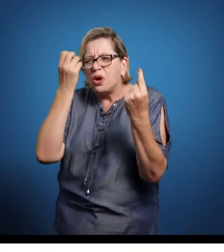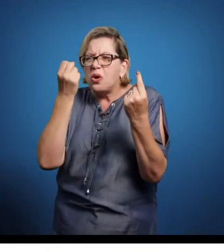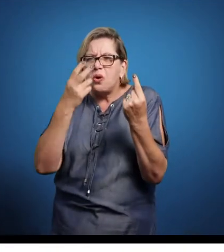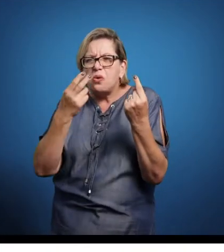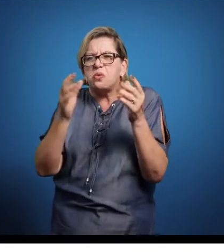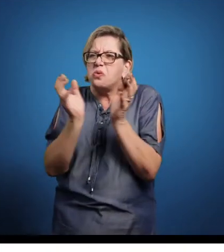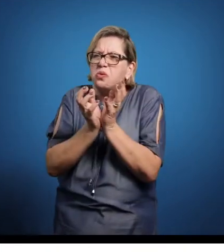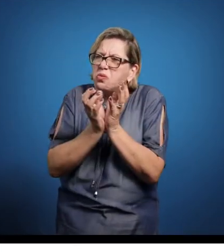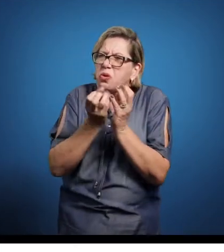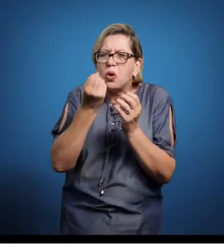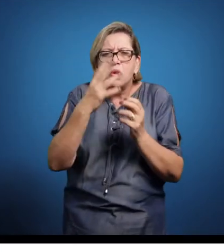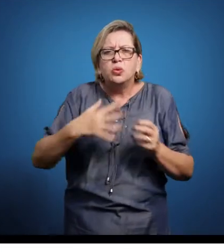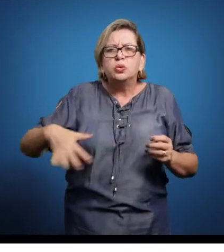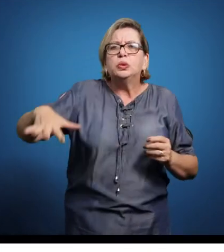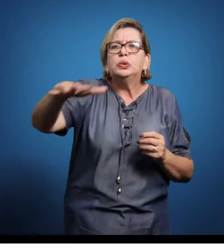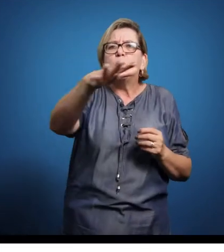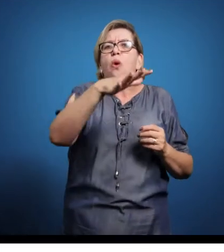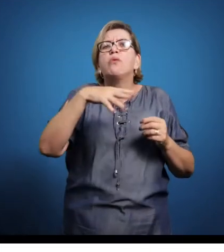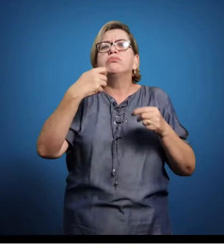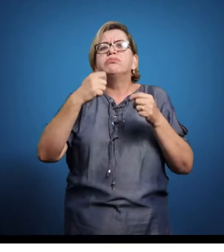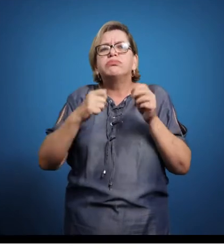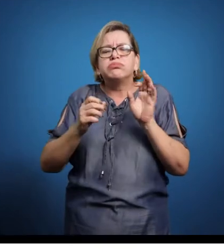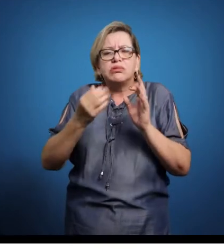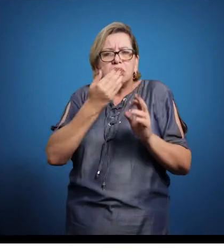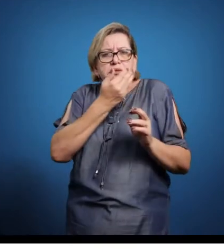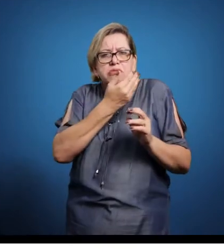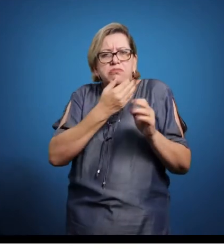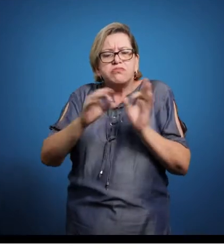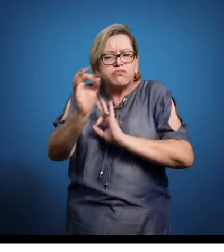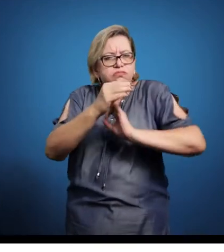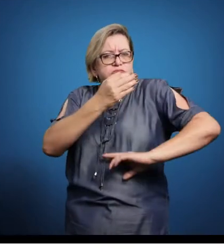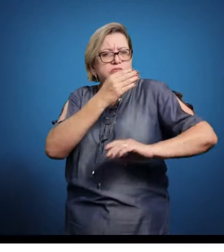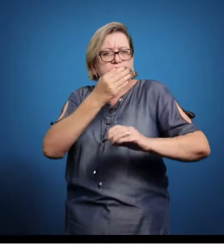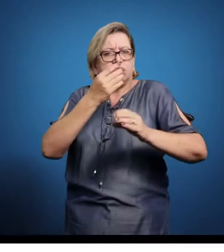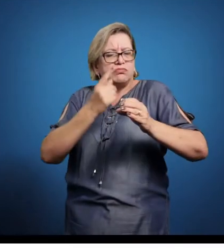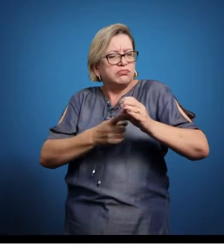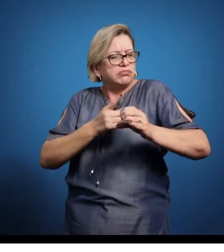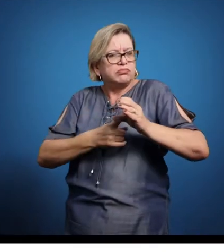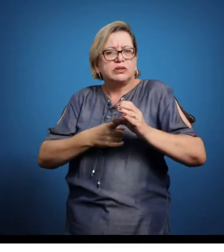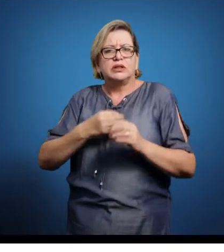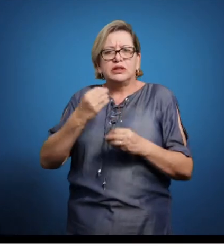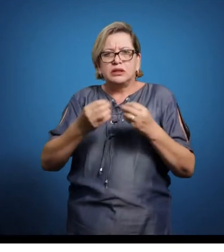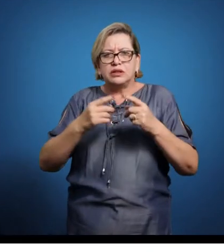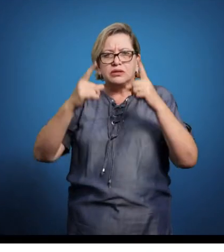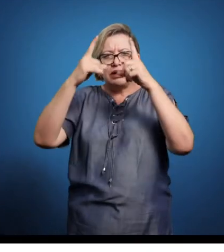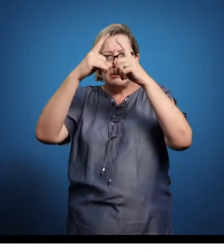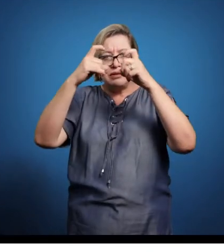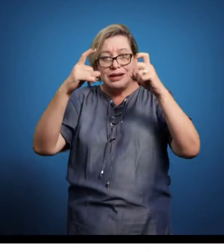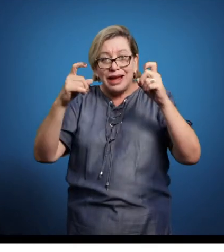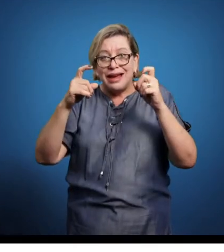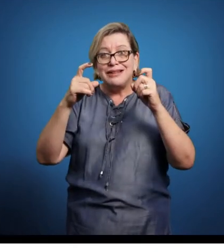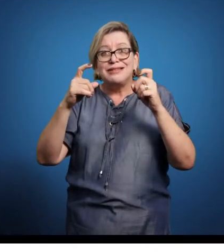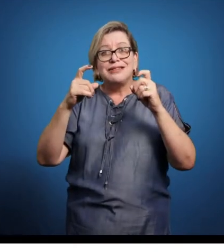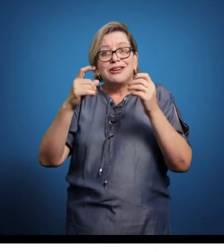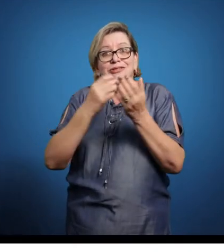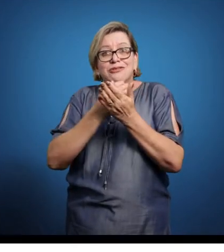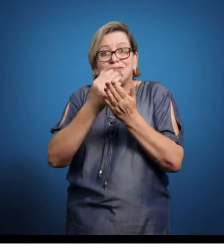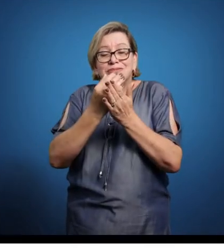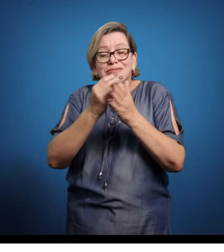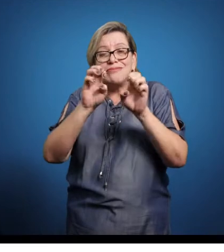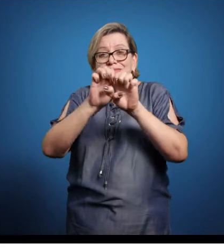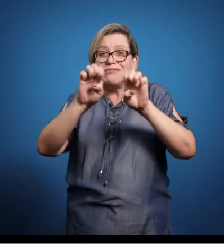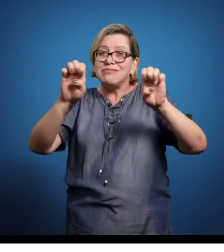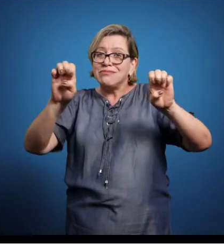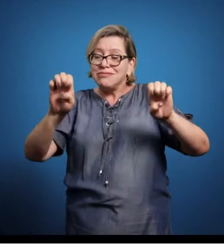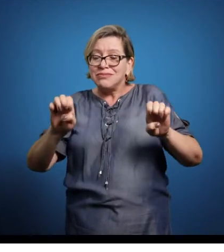E a ciência política vai se estruturar um pouco mais, de fato, com o mundo moderno, com Maquiavel. Na obra